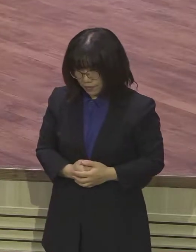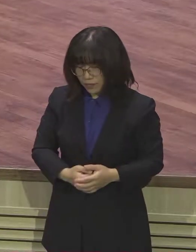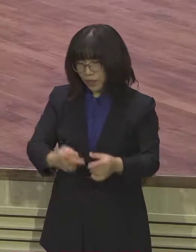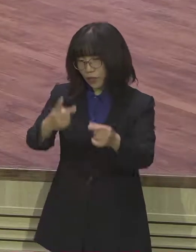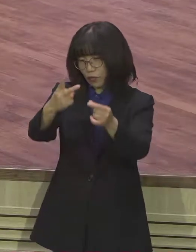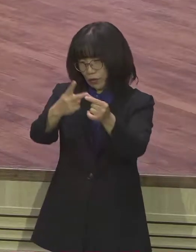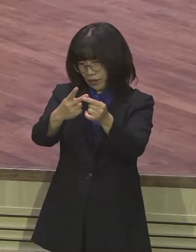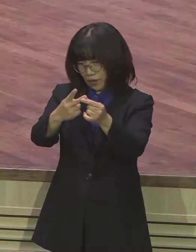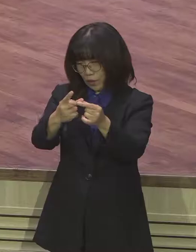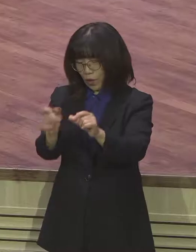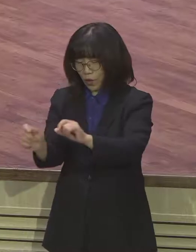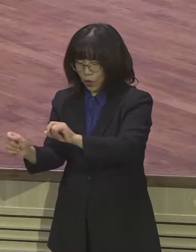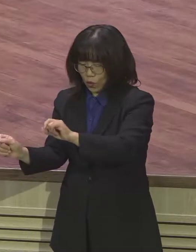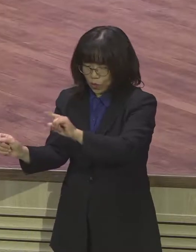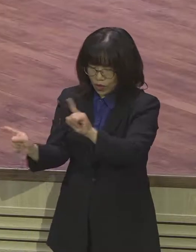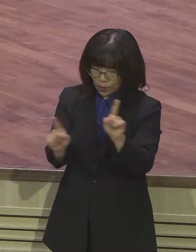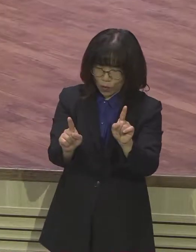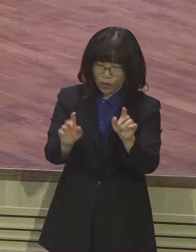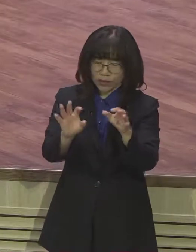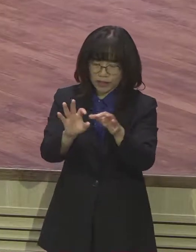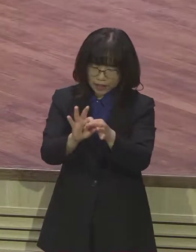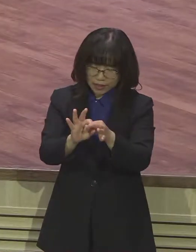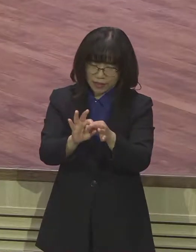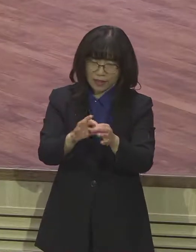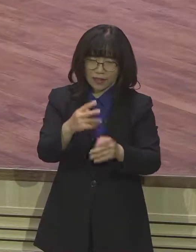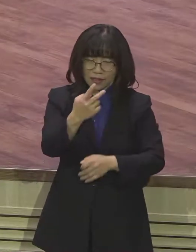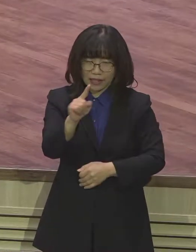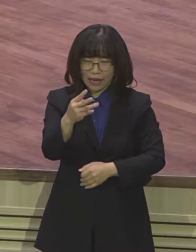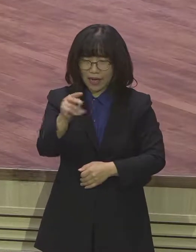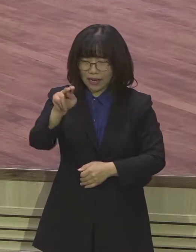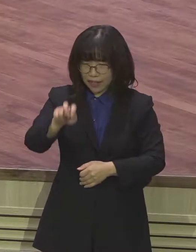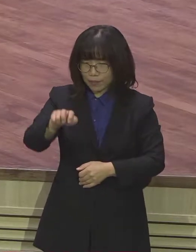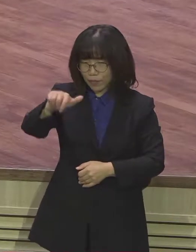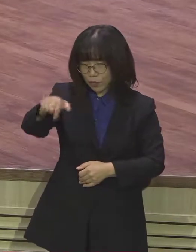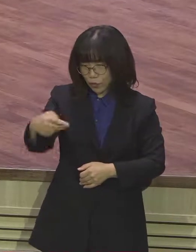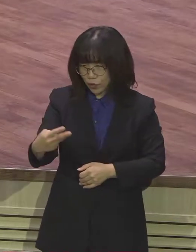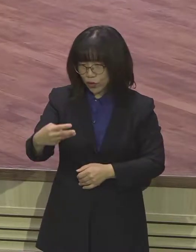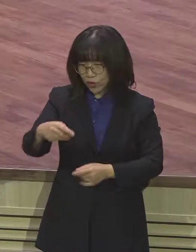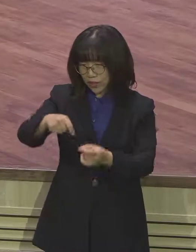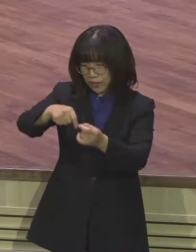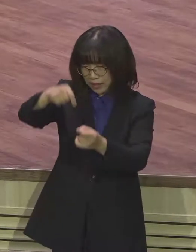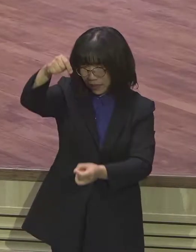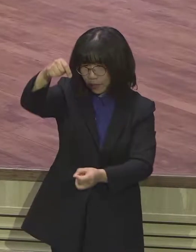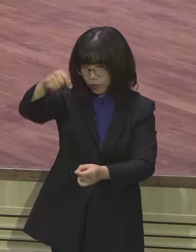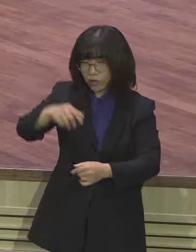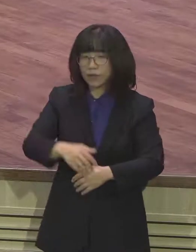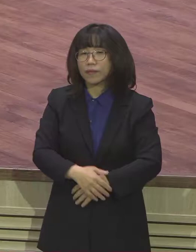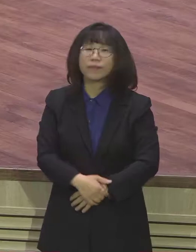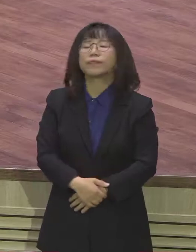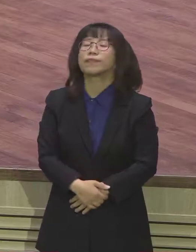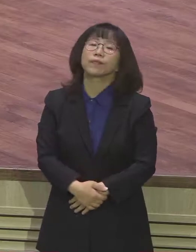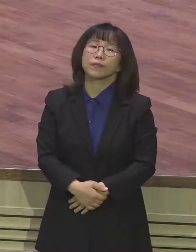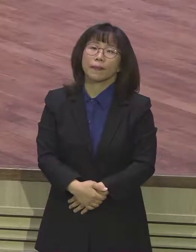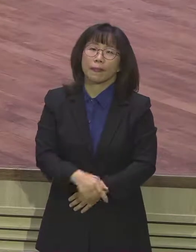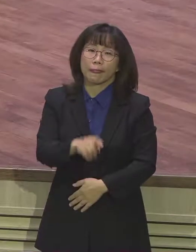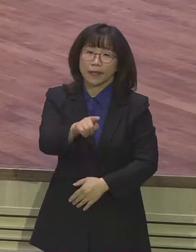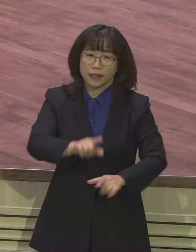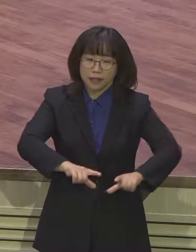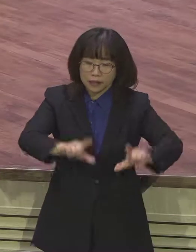다림줄입니다 이제 암호서 암호서 9장 11절 말씀해 보면 그날의 내가 다윗에 무너진 장막을